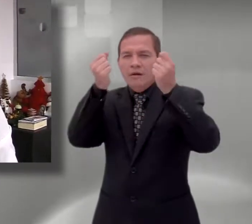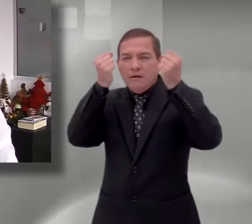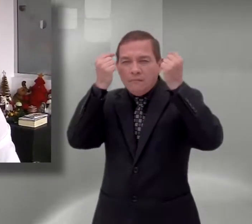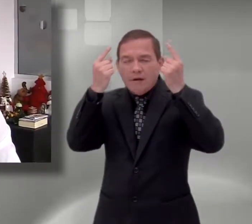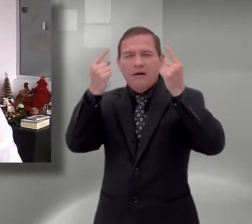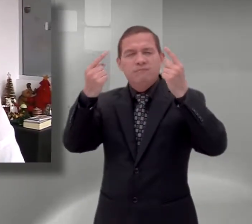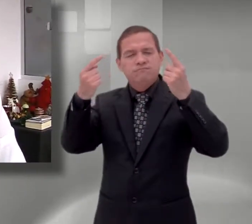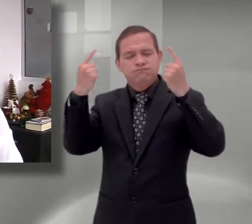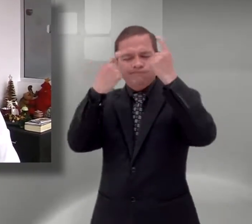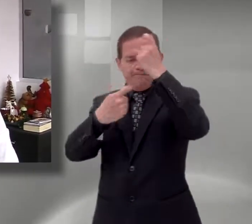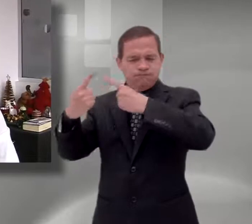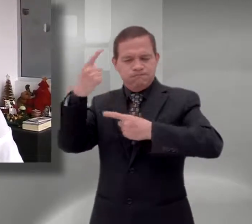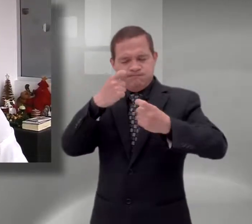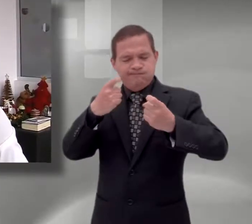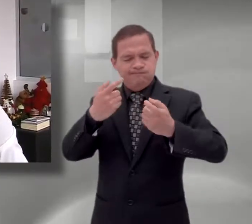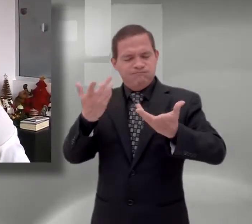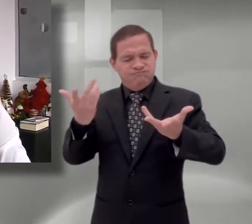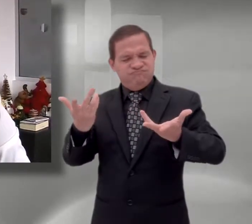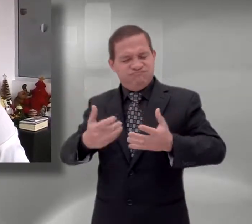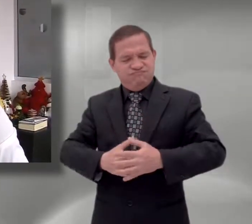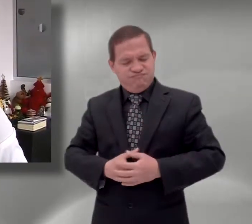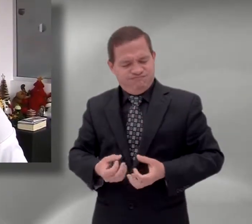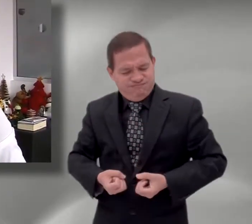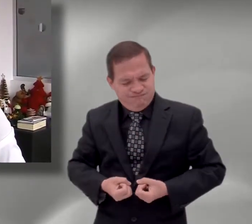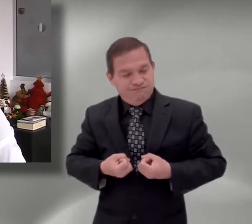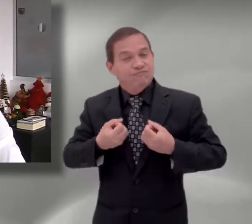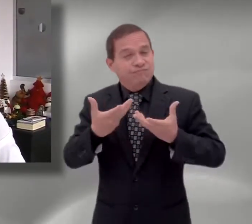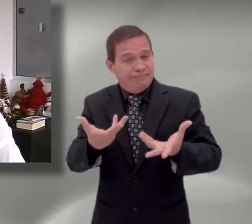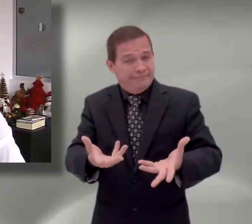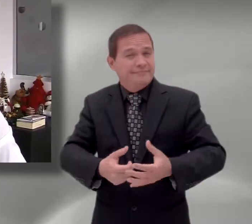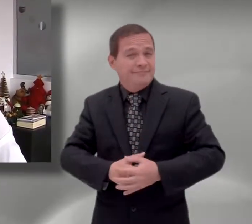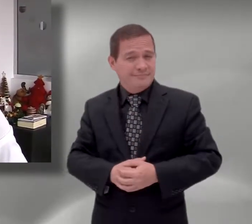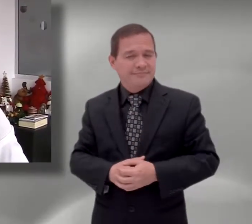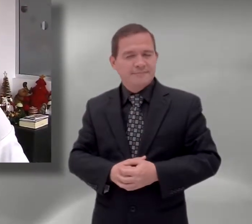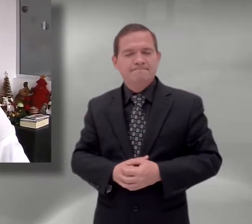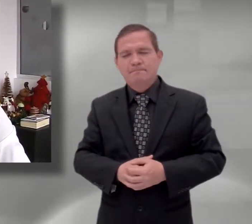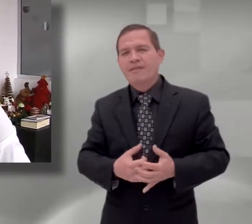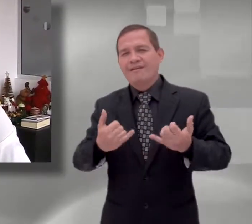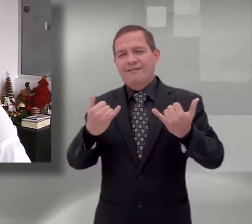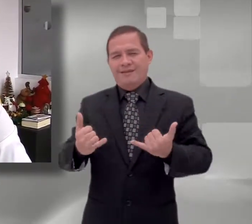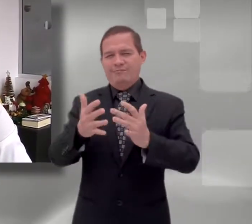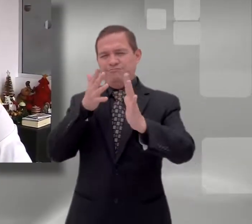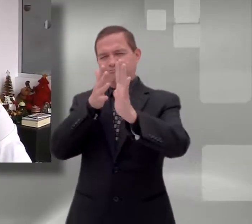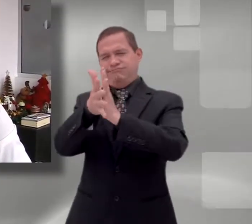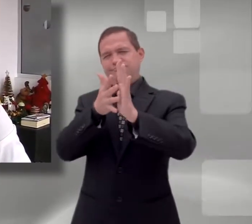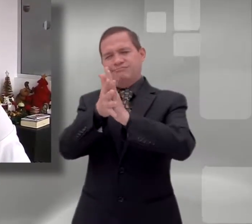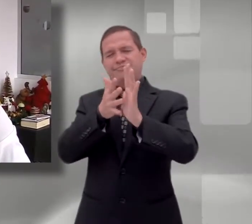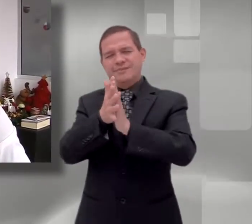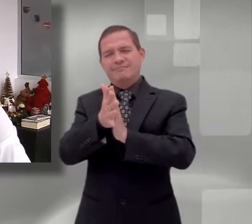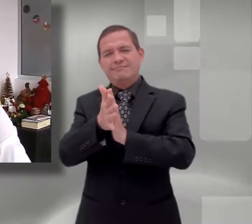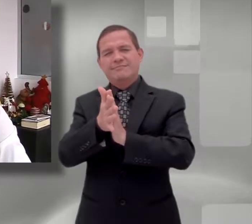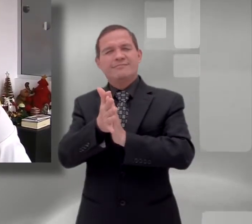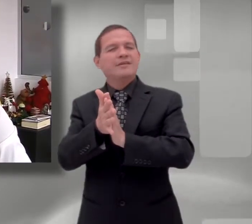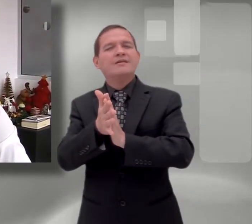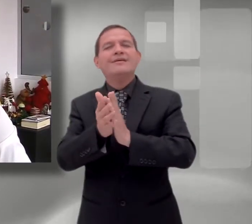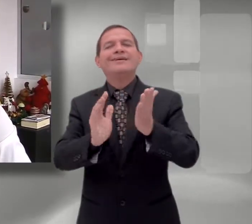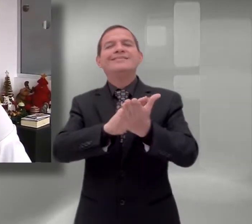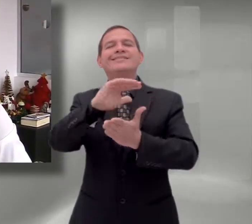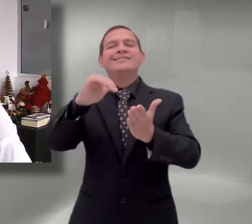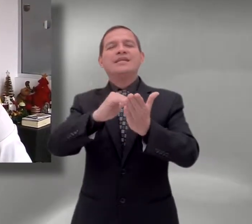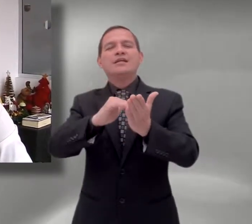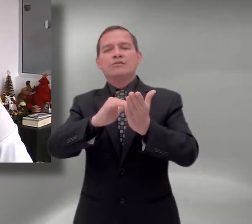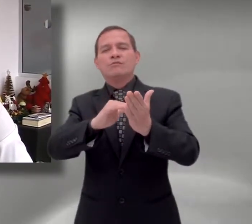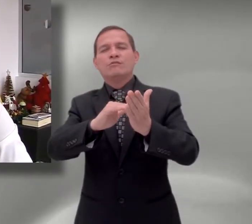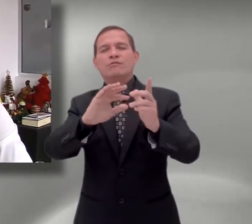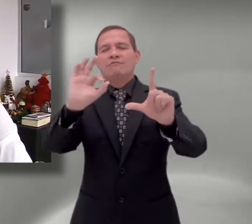Bueno, con este recuento que les he hecho de qué significa para nosotros el Centro Virtual de Escritura, Lenguaje y Expresión, pues